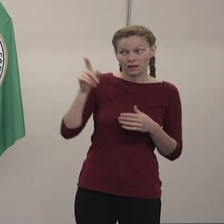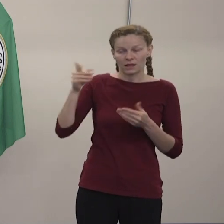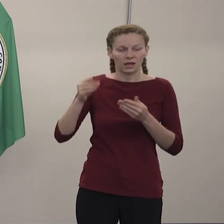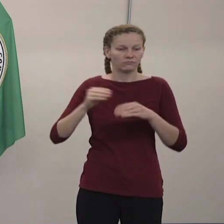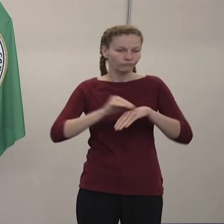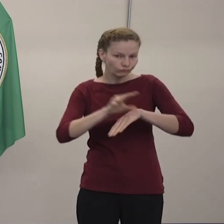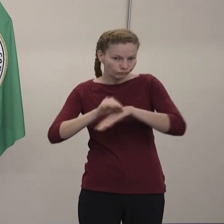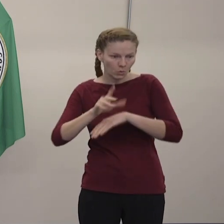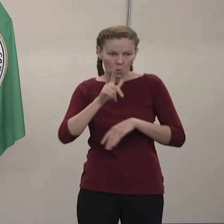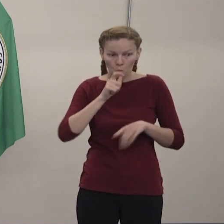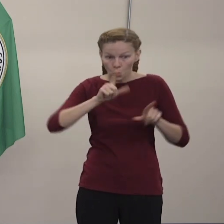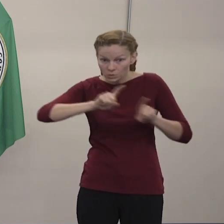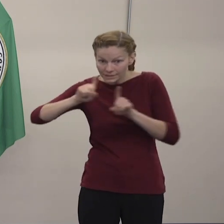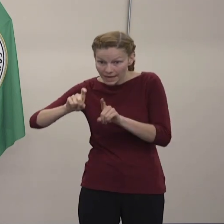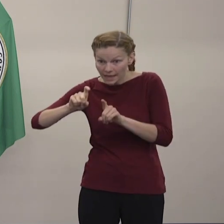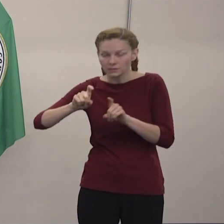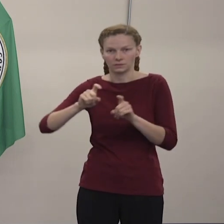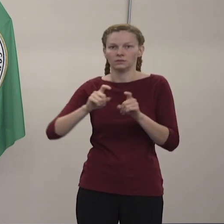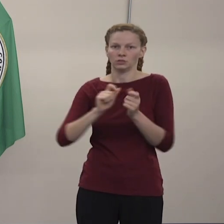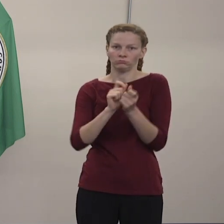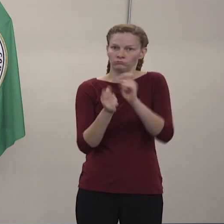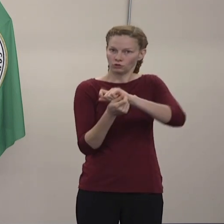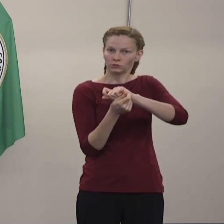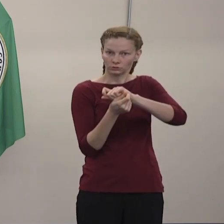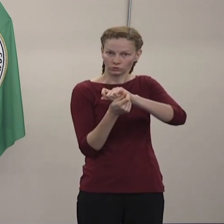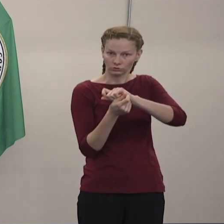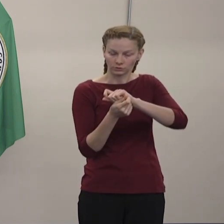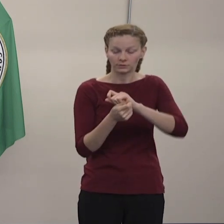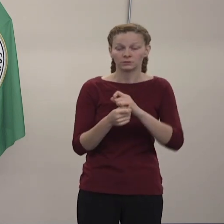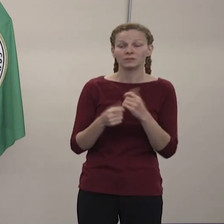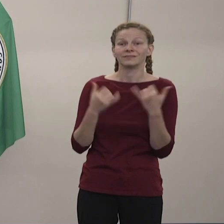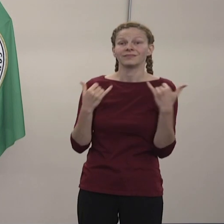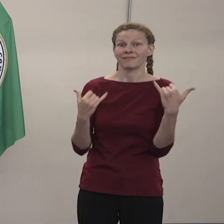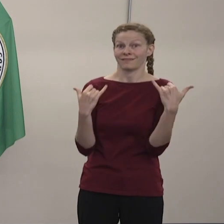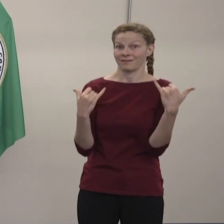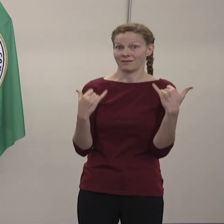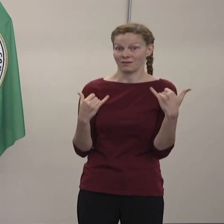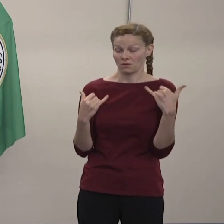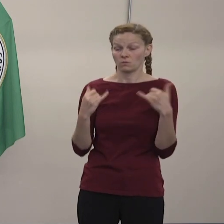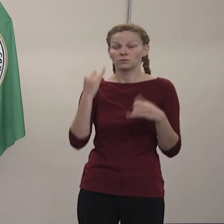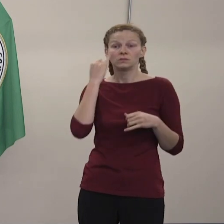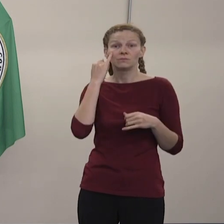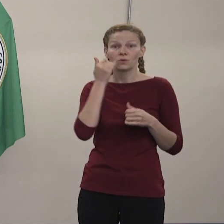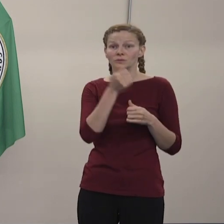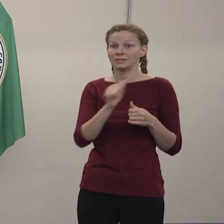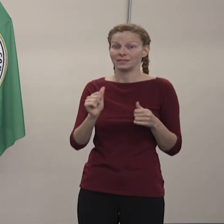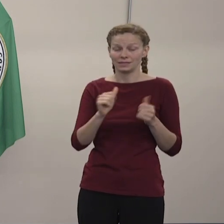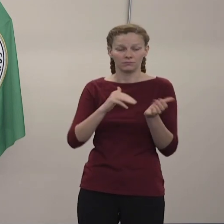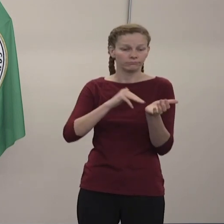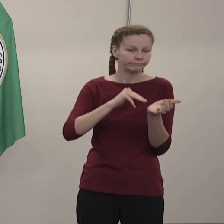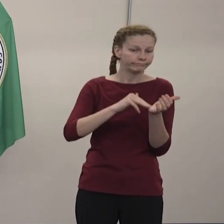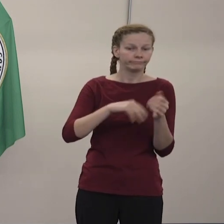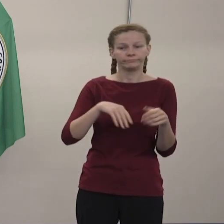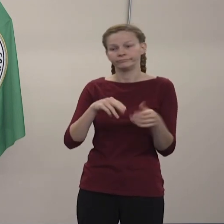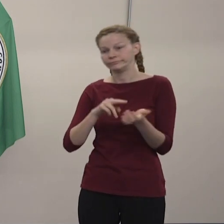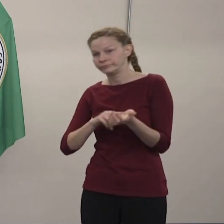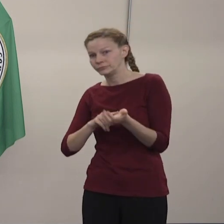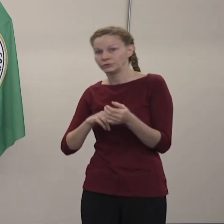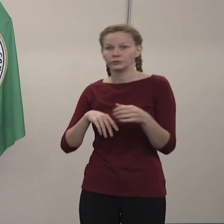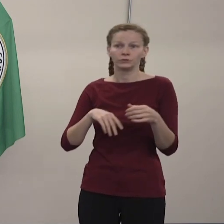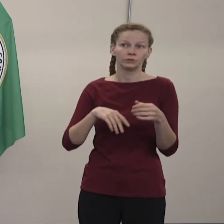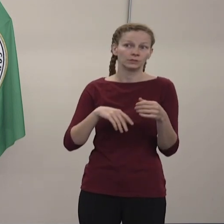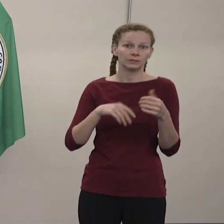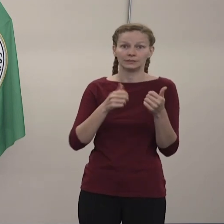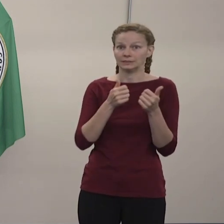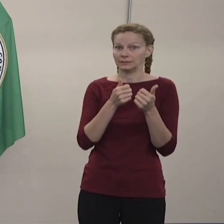pruebas del COVID-19. Las nuevas pautas recomiendan que cualquier persona, cualquier profesional médico, que todos los